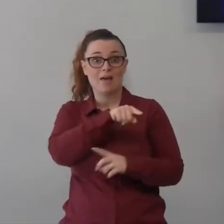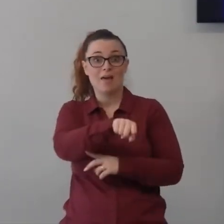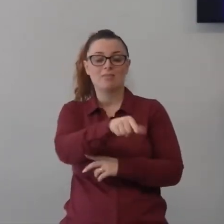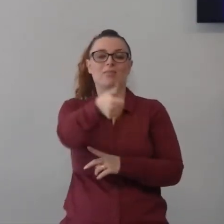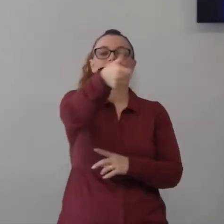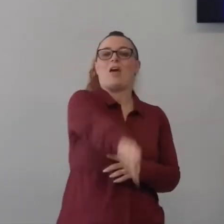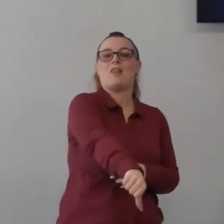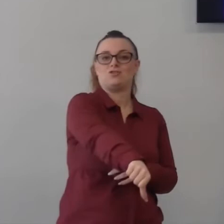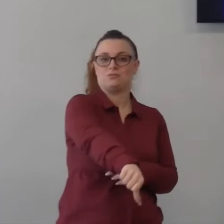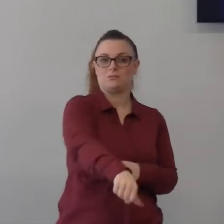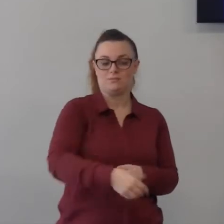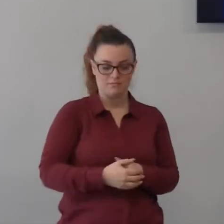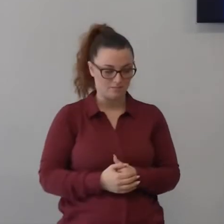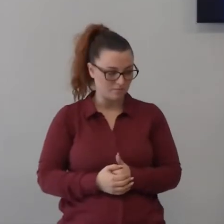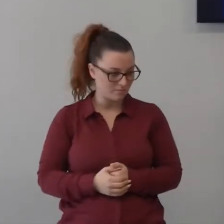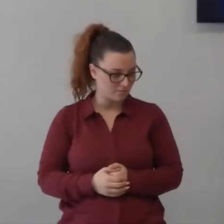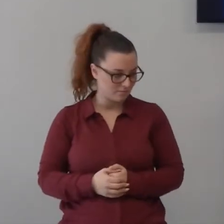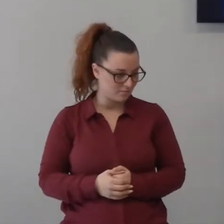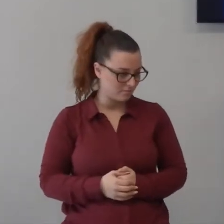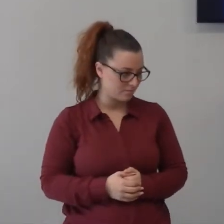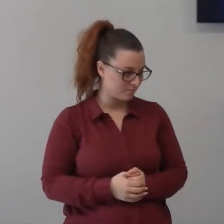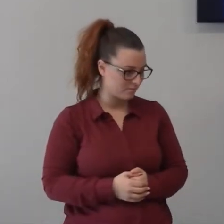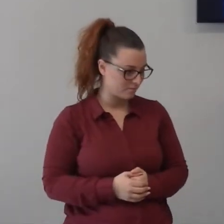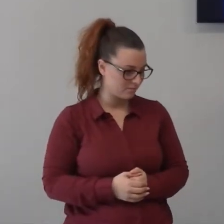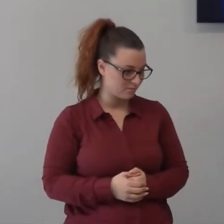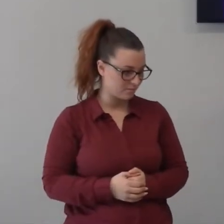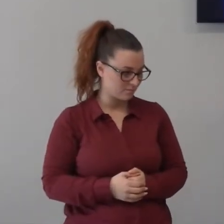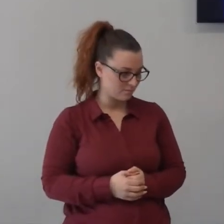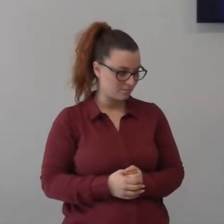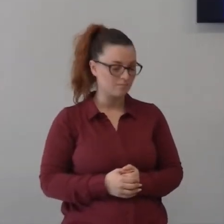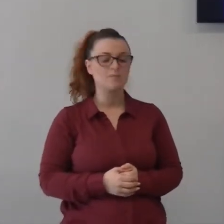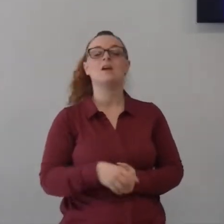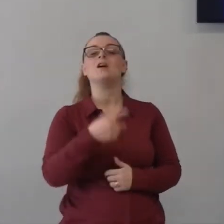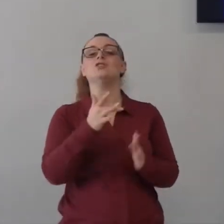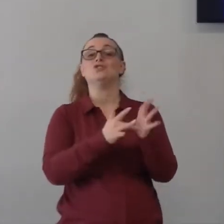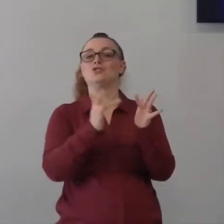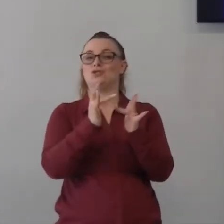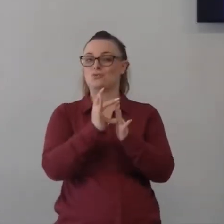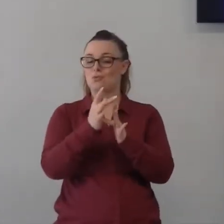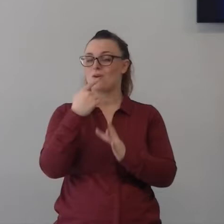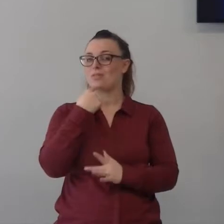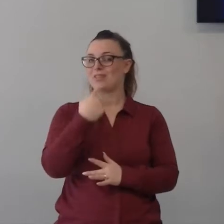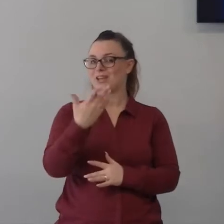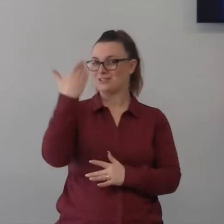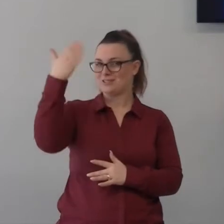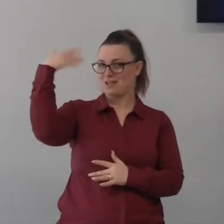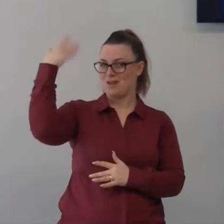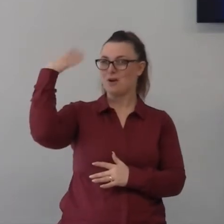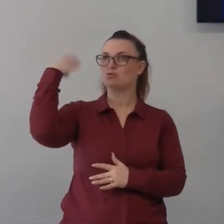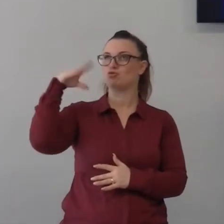io penso che quando Gesù diceva nel mondo avrete tripolazioni Giovanni